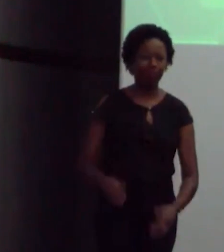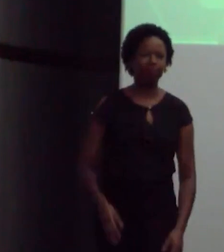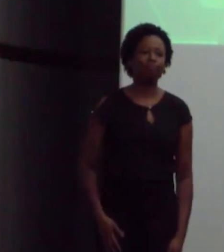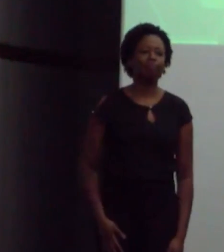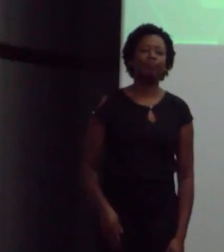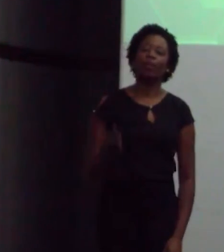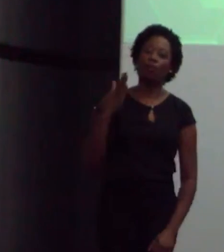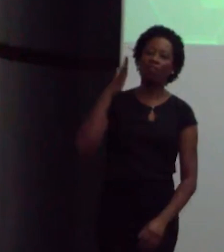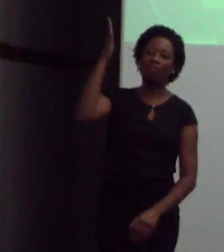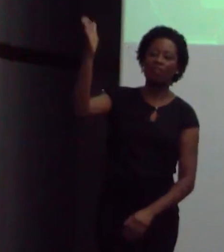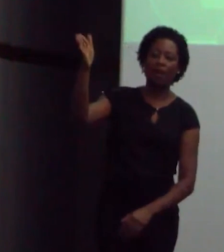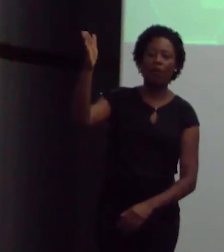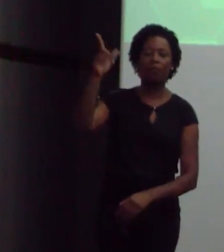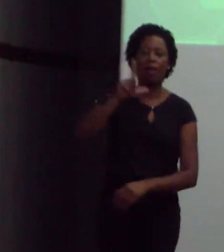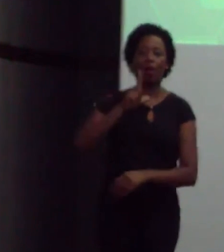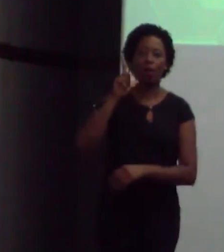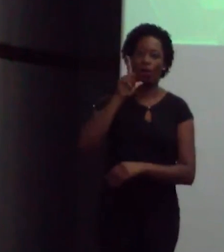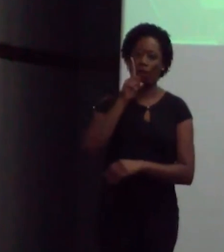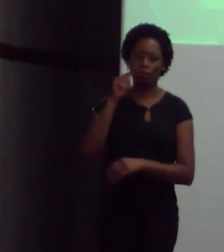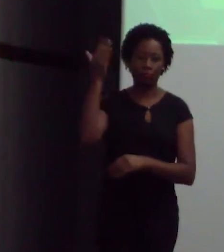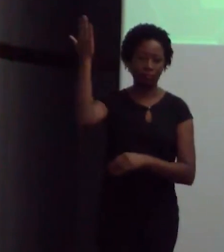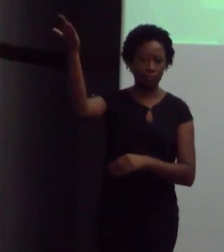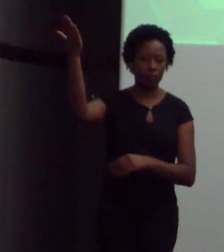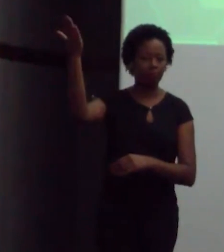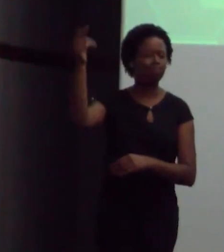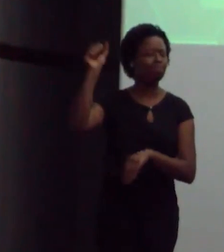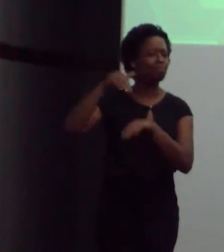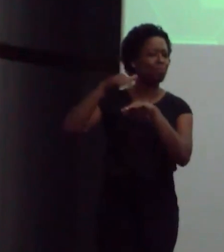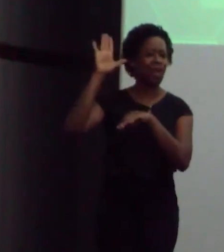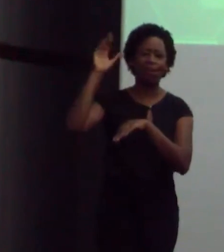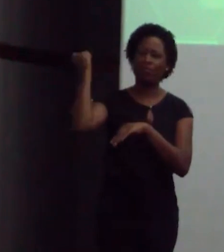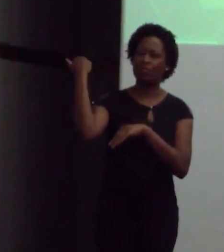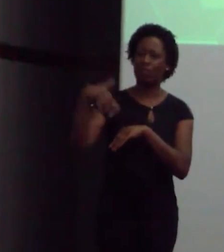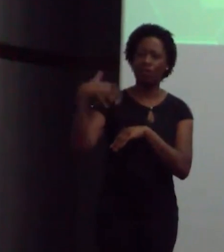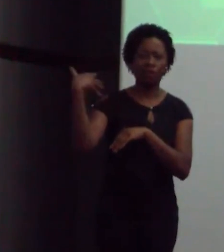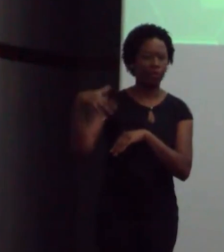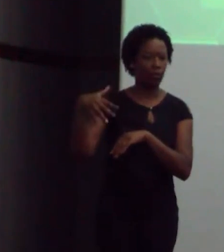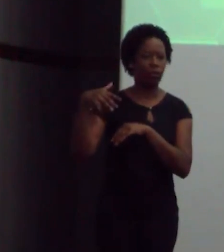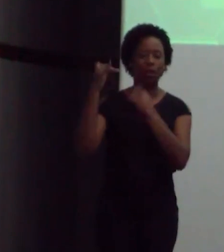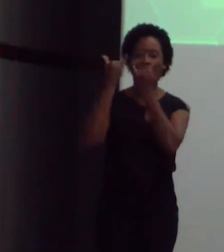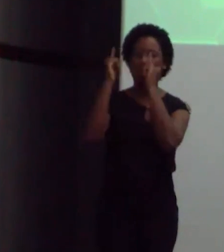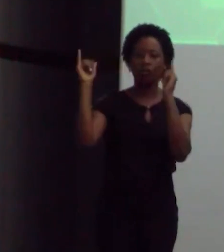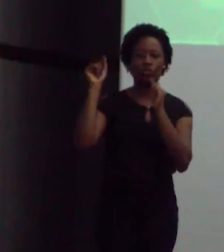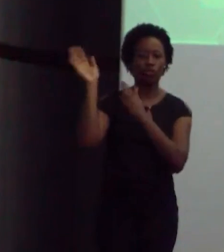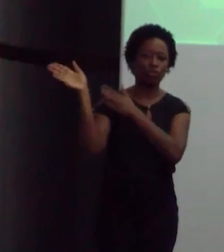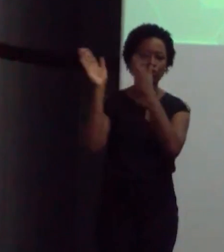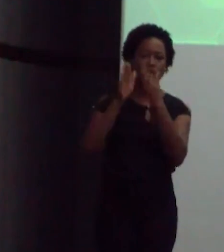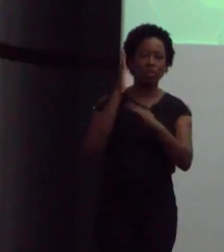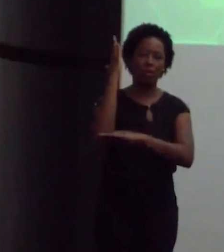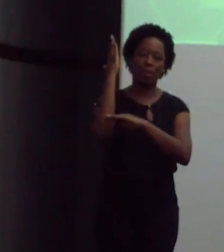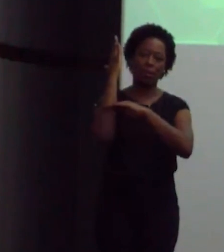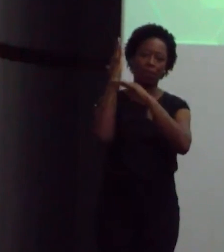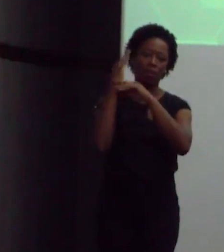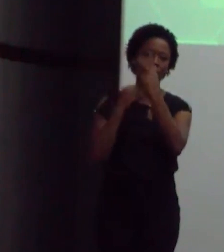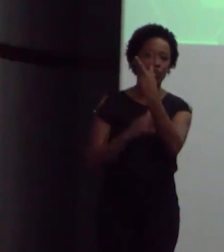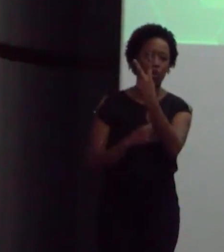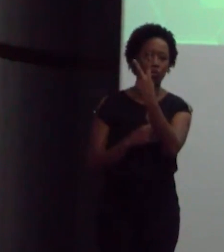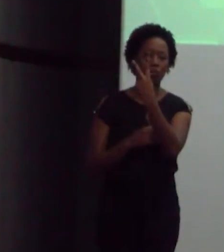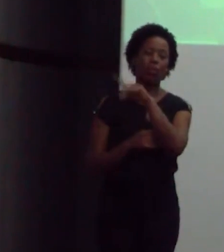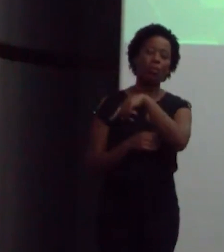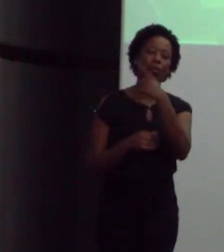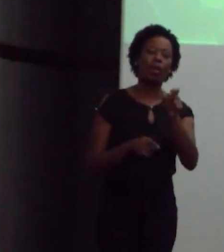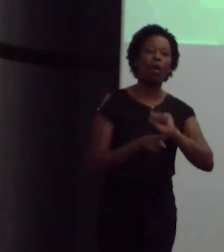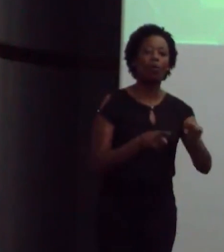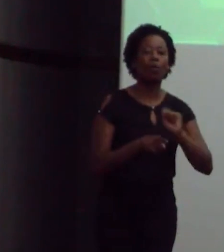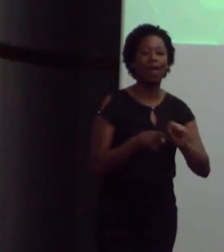Londres, por exemplo, hoje é mais caro a energia elétrica de um apartamento de dois quartos do que o aluguel de dois